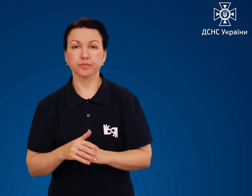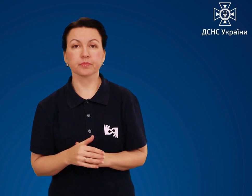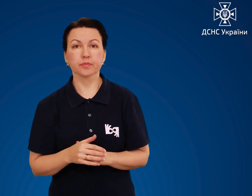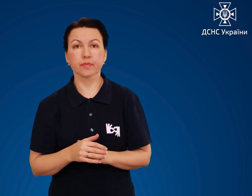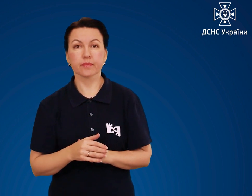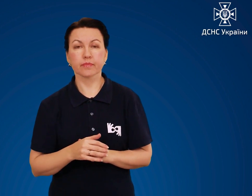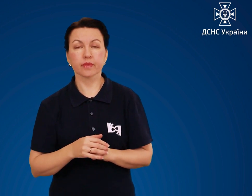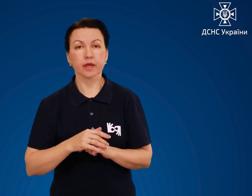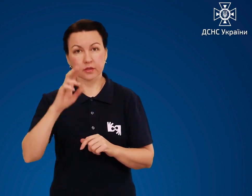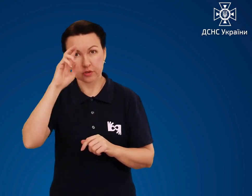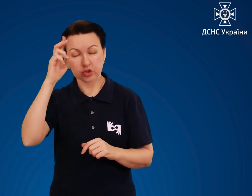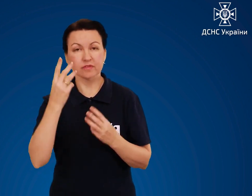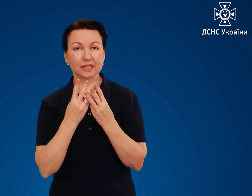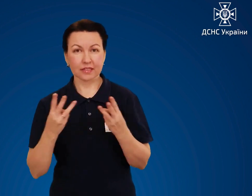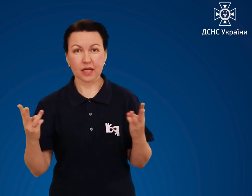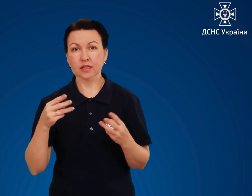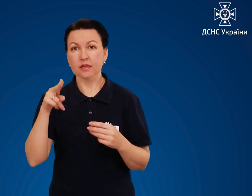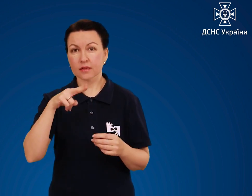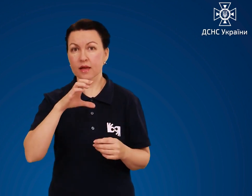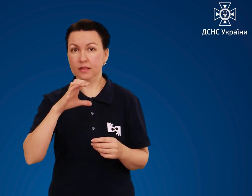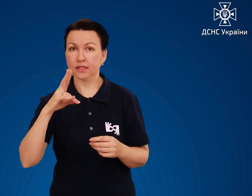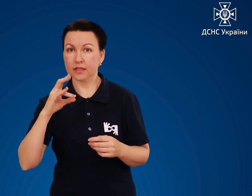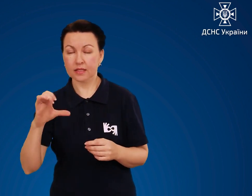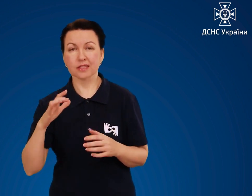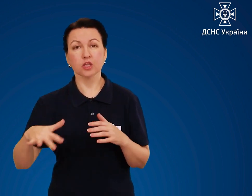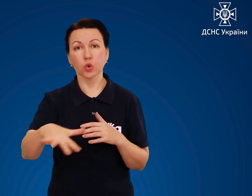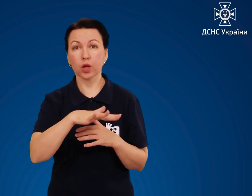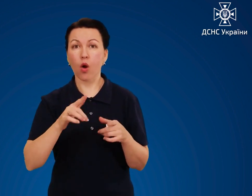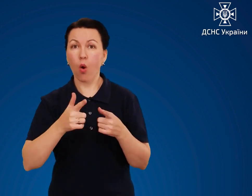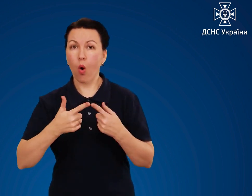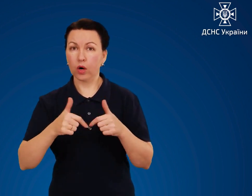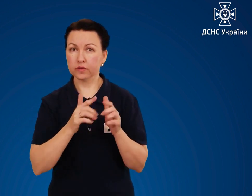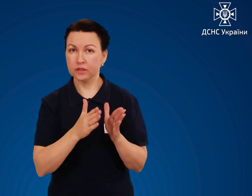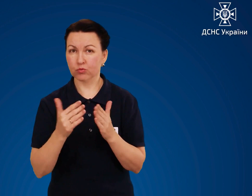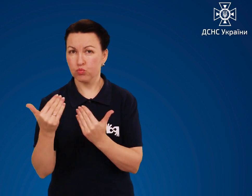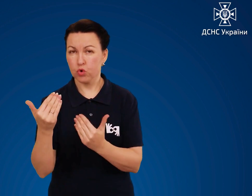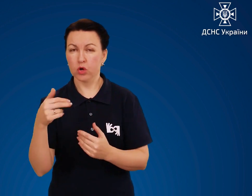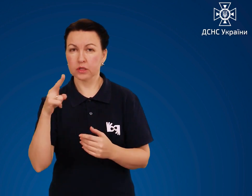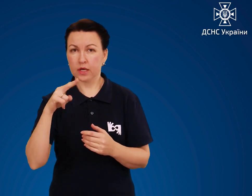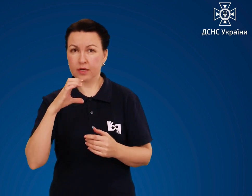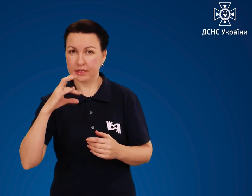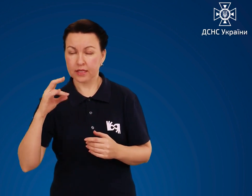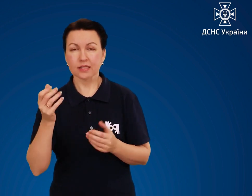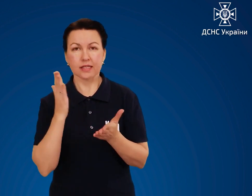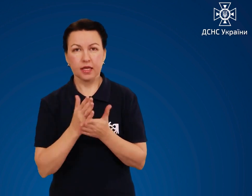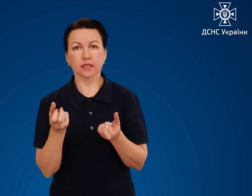Відомчий сайт ДСНС та сайти територіальних органів системи ДСНС мають спеціальний знак